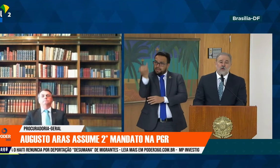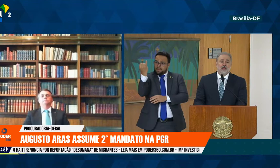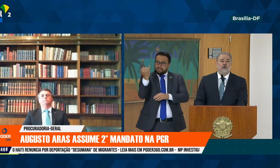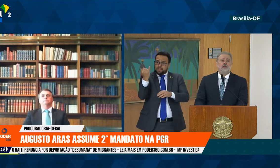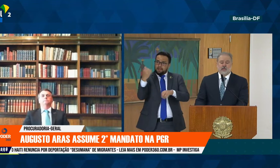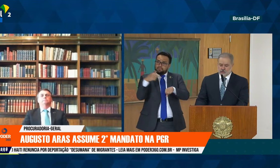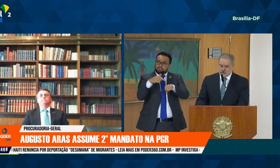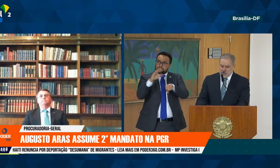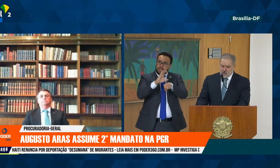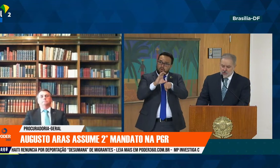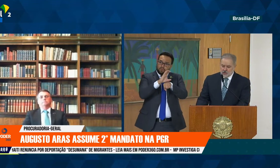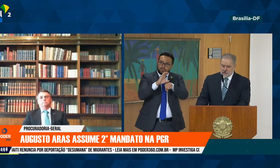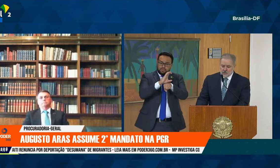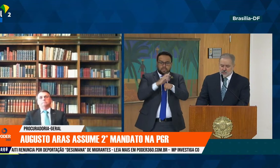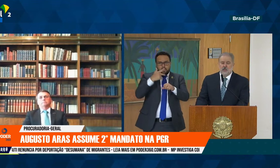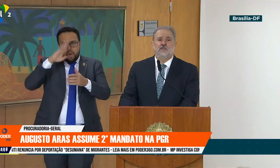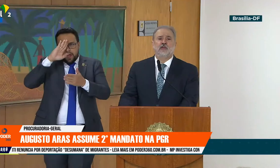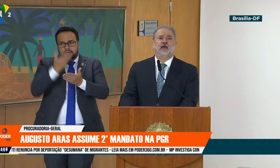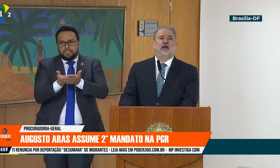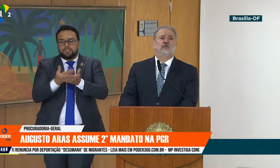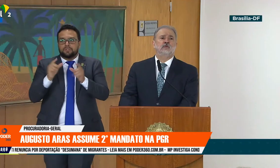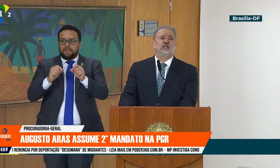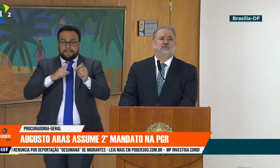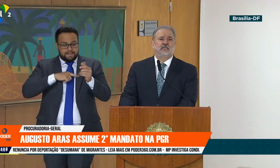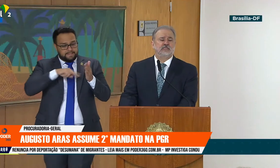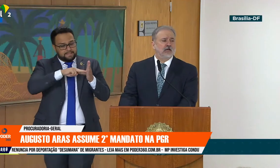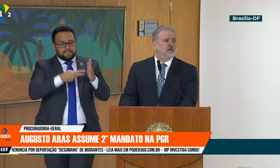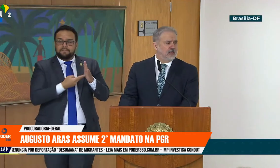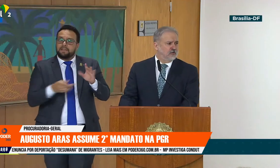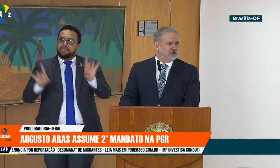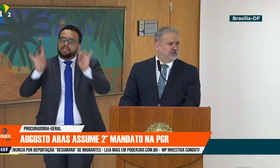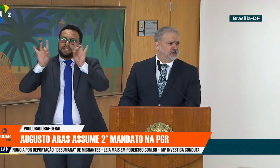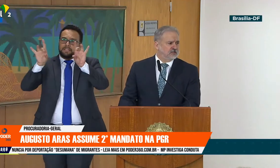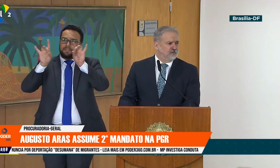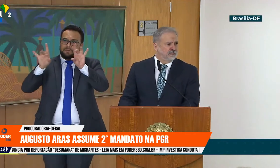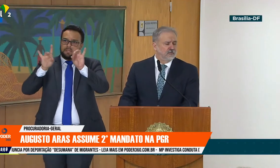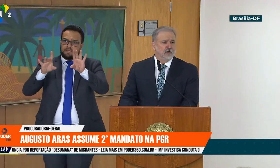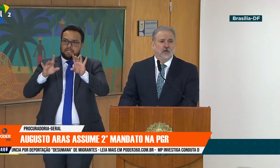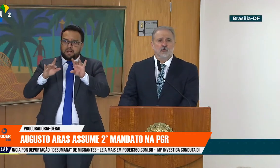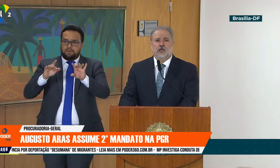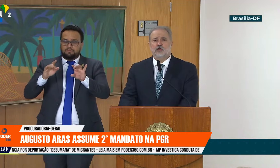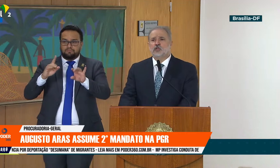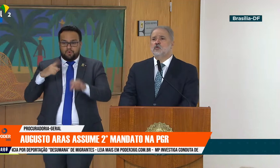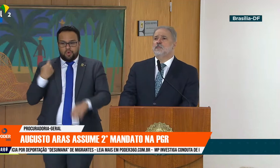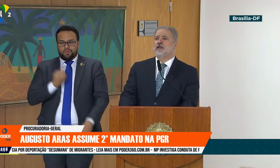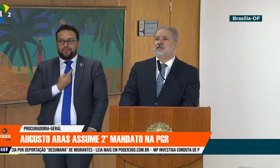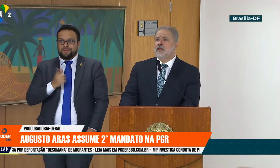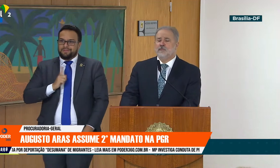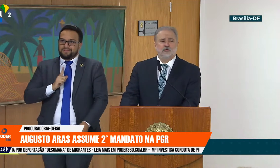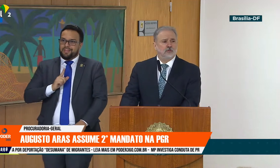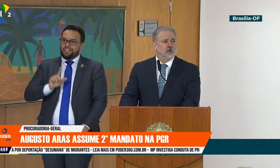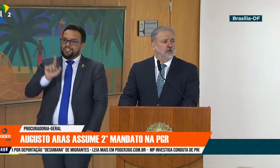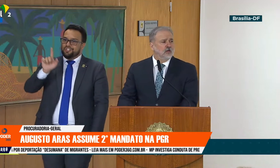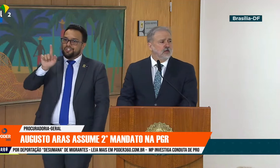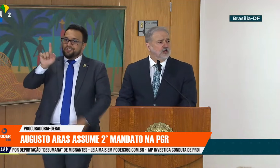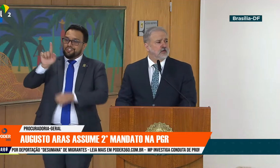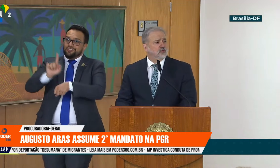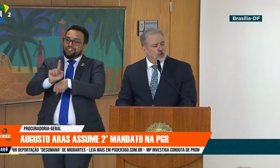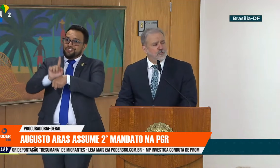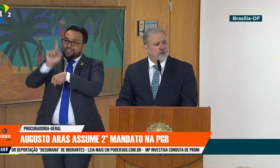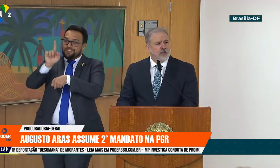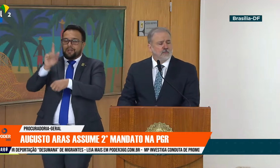Eu creio que isso tem um significado especial na nossa gestão, porque nós compreendemos